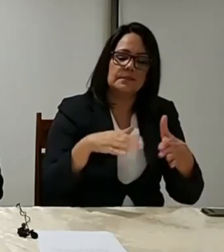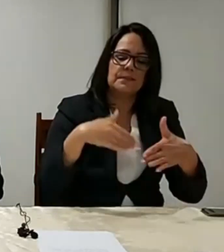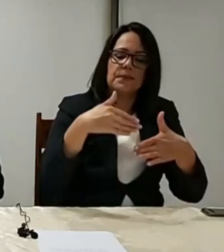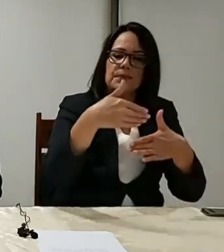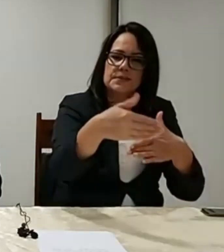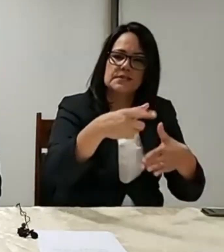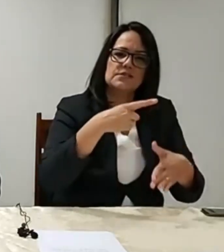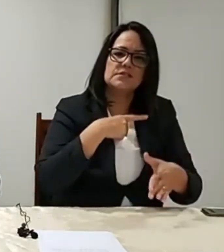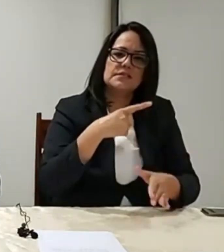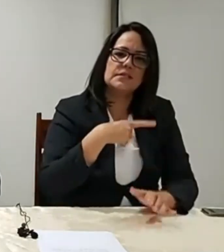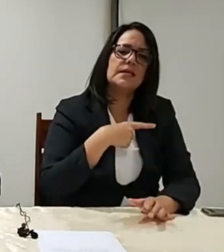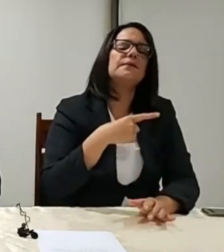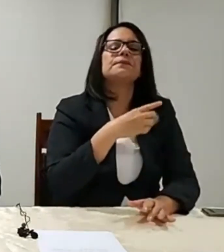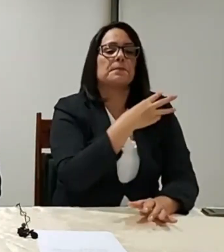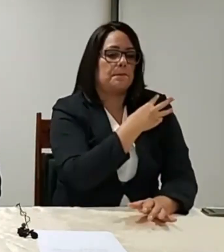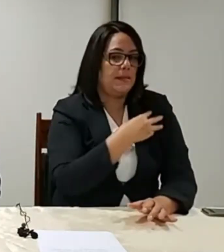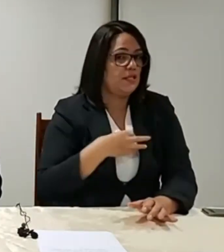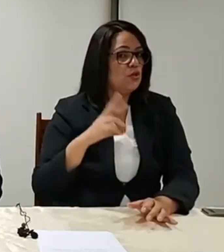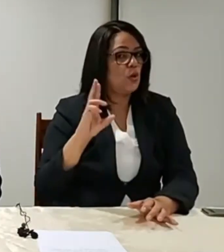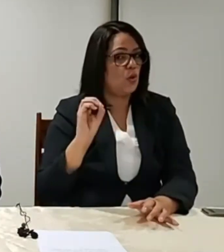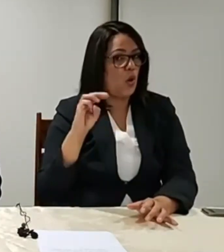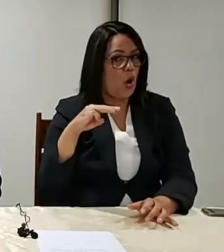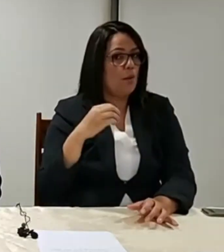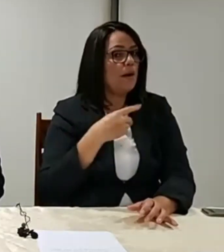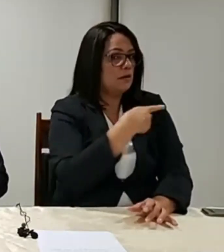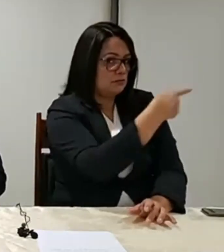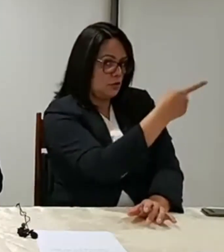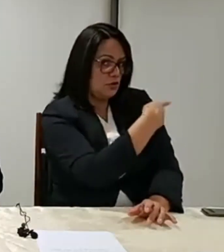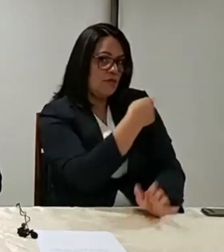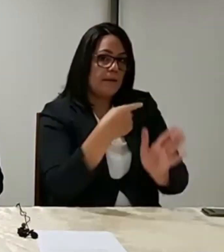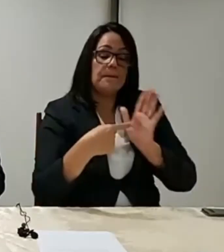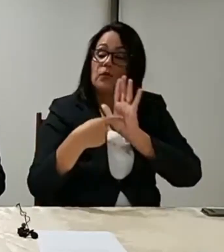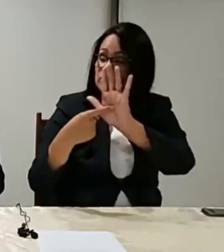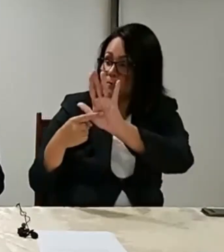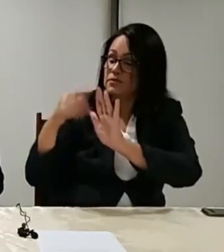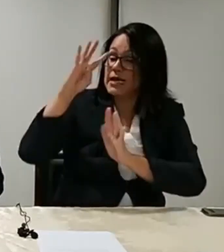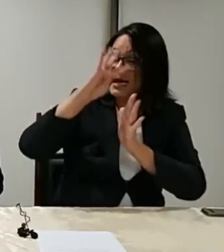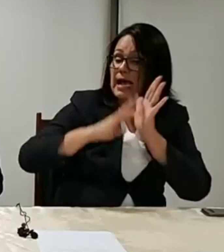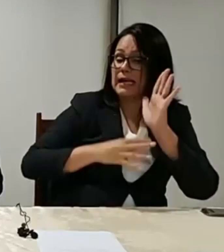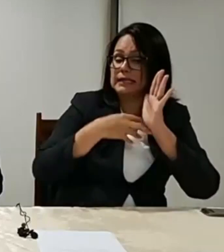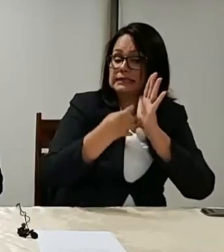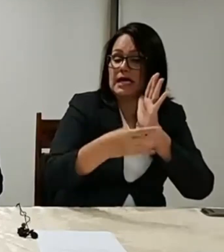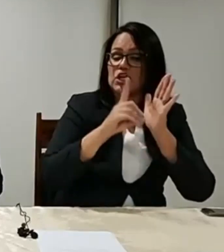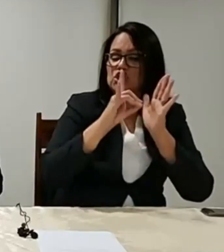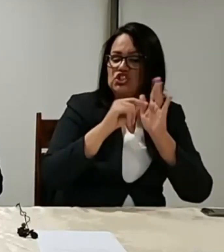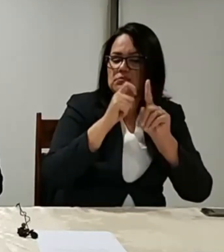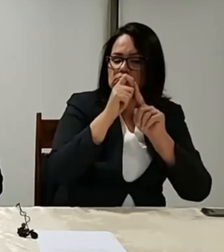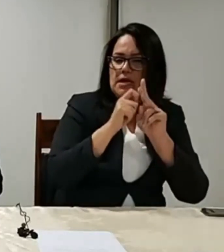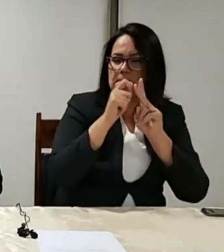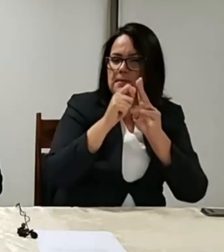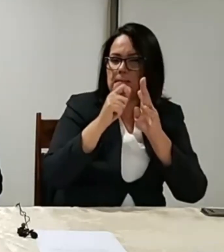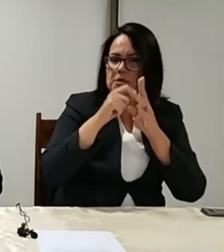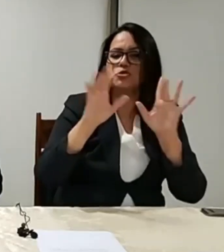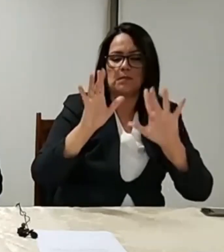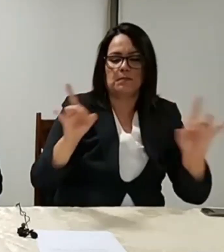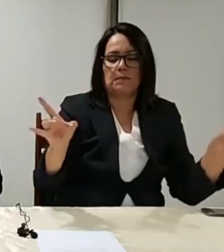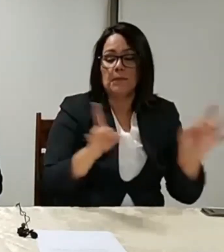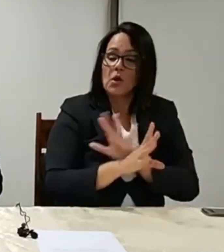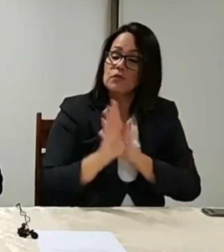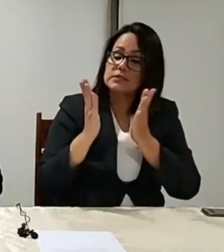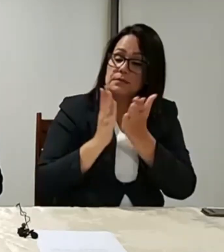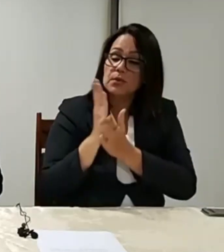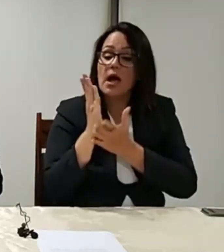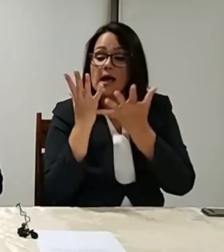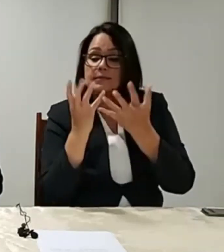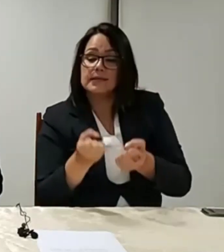o ministro Roma e eu, vamos mostrar para o senhor o calendário, que já está pronto, para o senhor aprovar, e